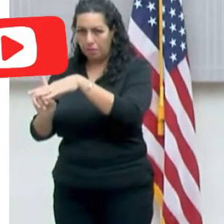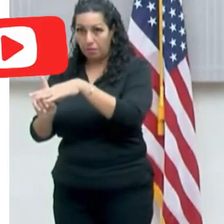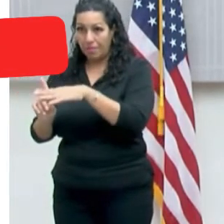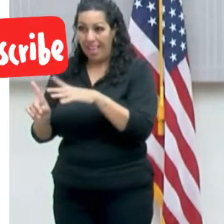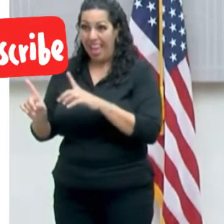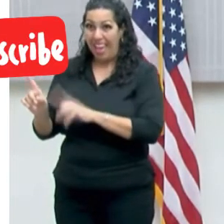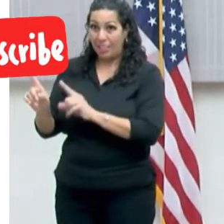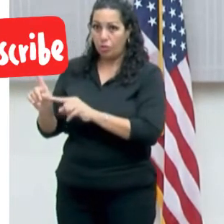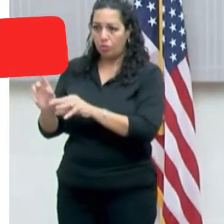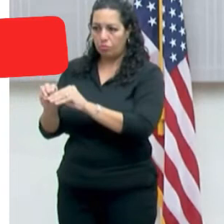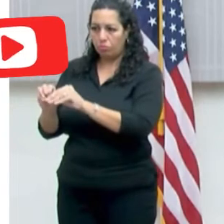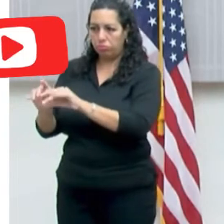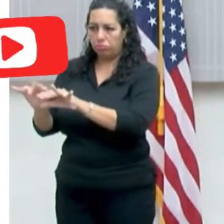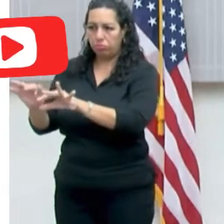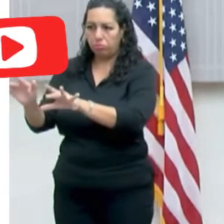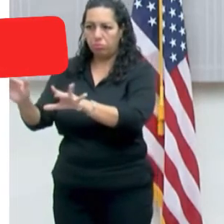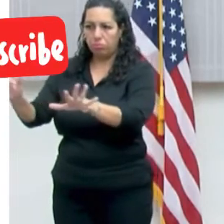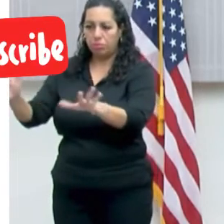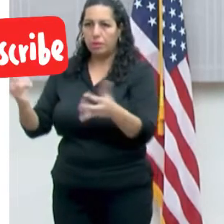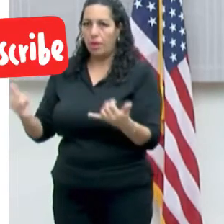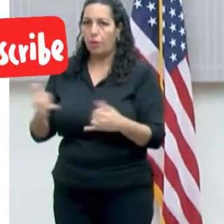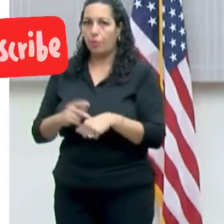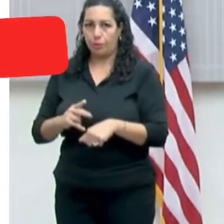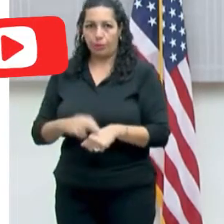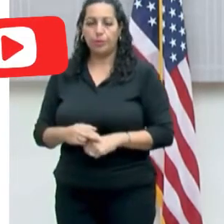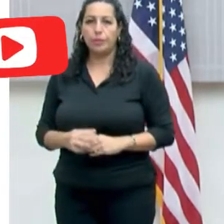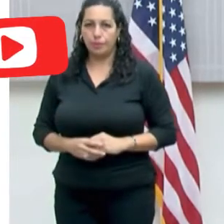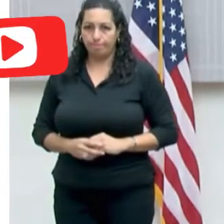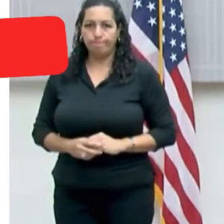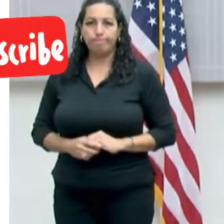los contagios que estamos viendo en Puerto Rico.